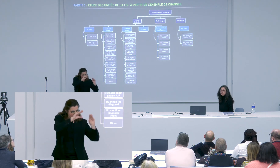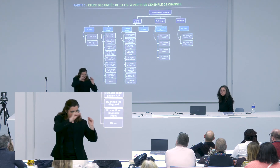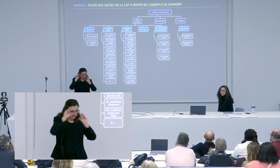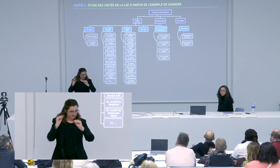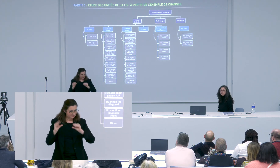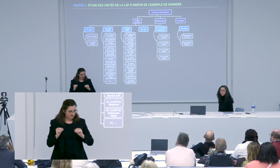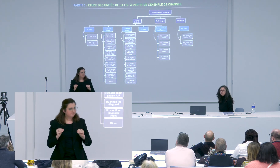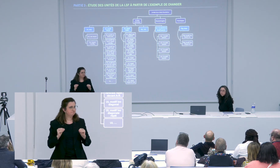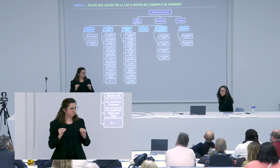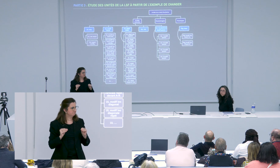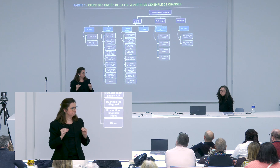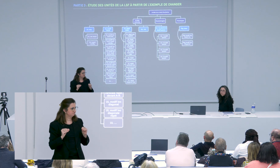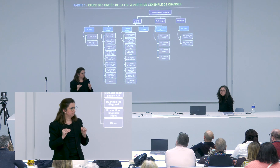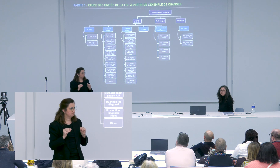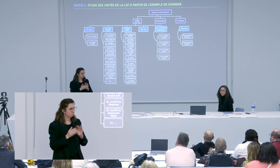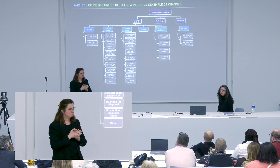Gemma